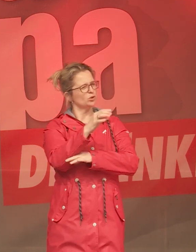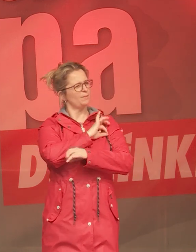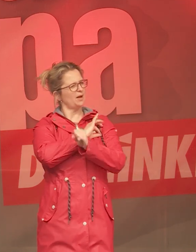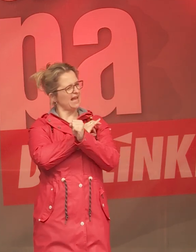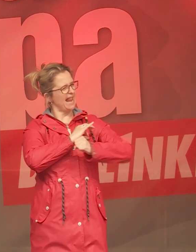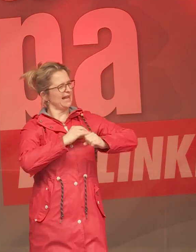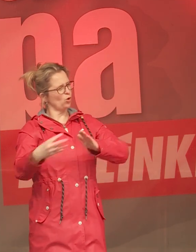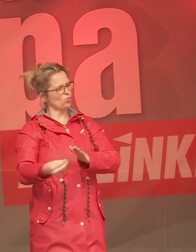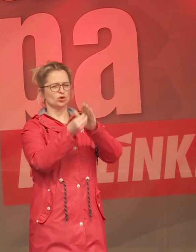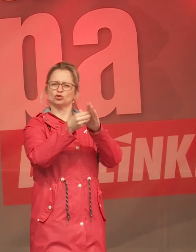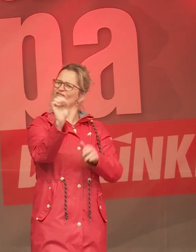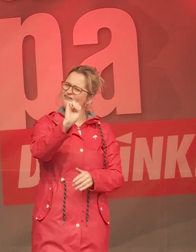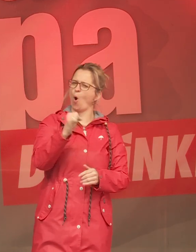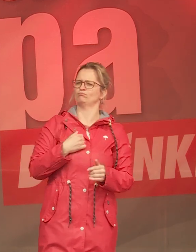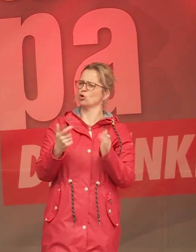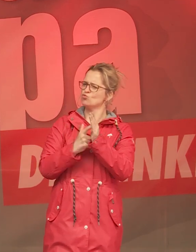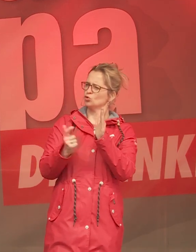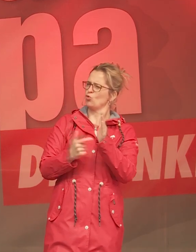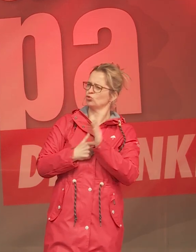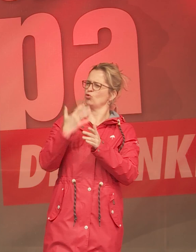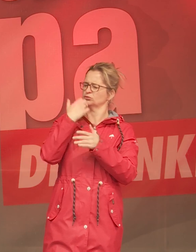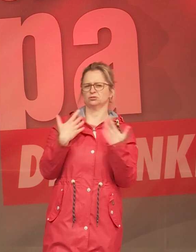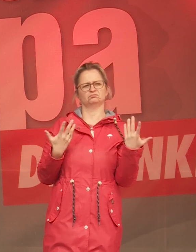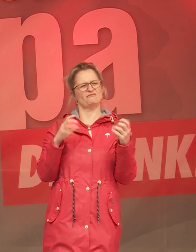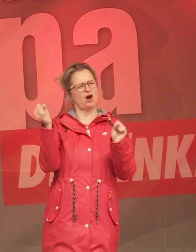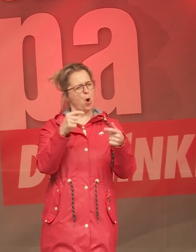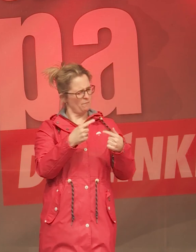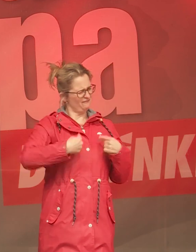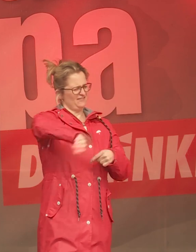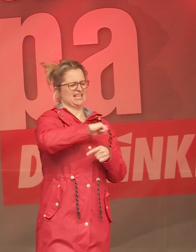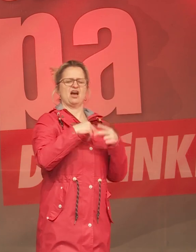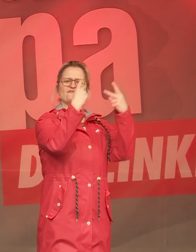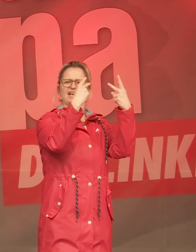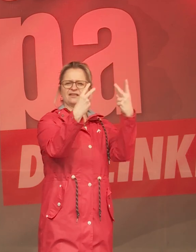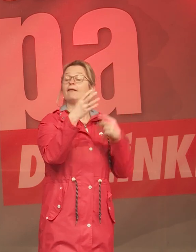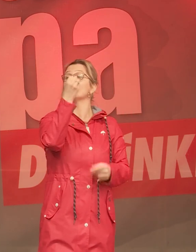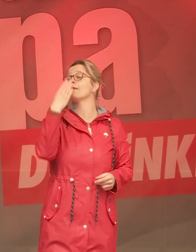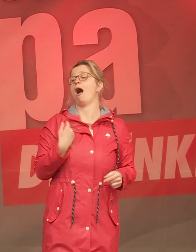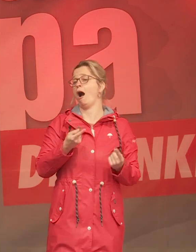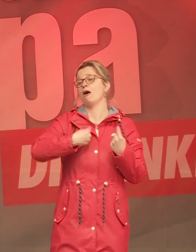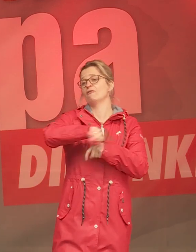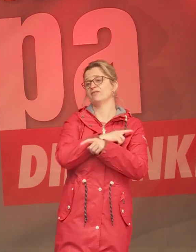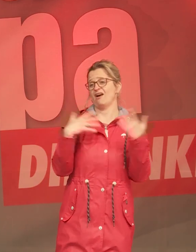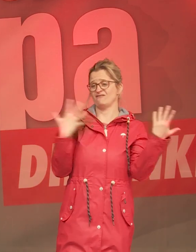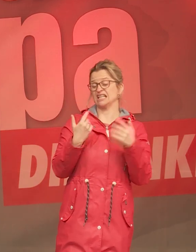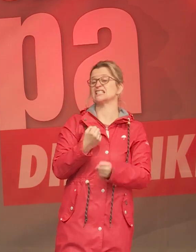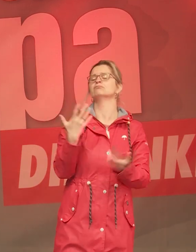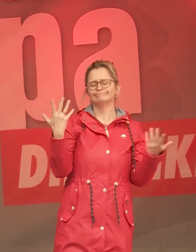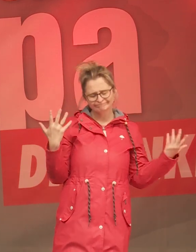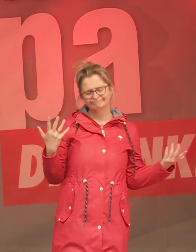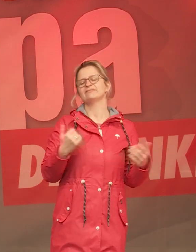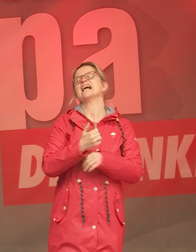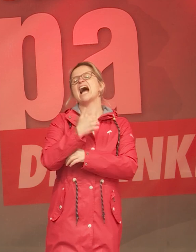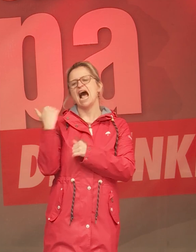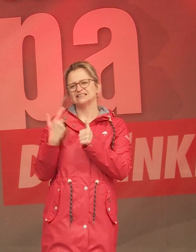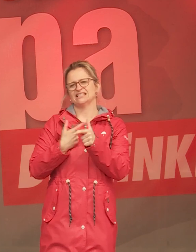Europäische Parlament einzieht? Warum ist es wichtig, dass es uns dort gibt? Nicht nur, weil wir uns ganz klar gegen die rassistische und faschistische